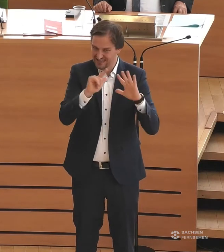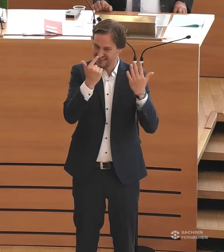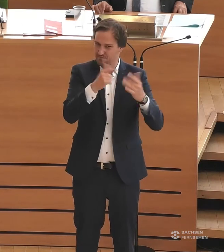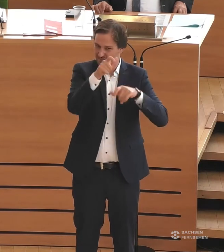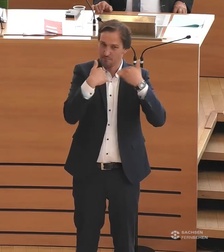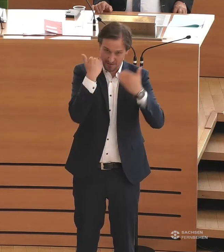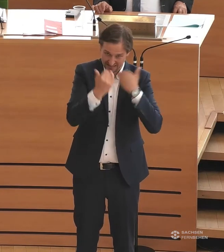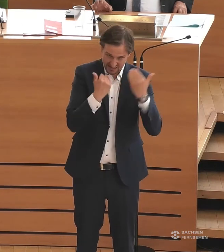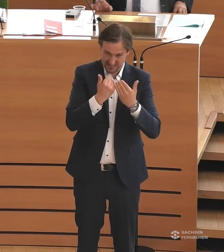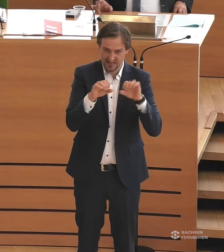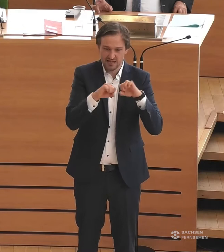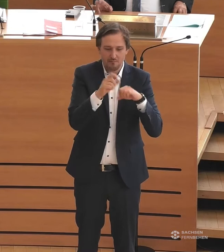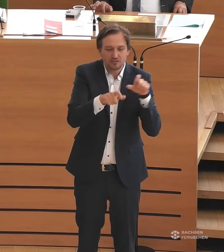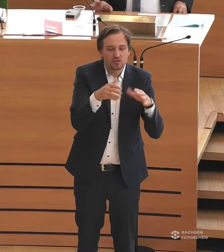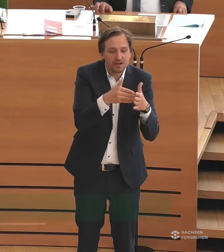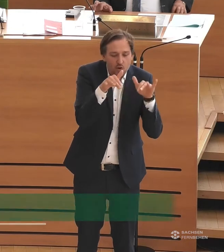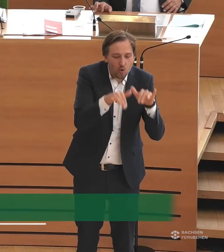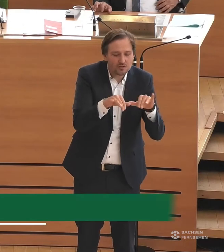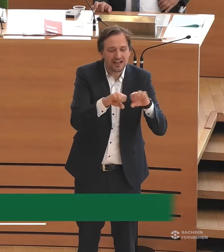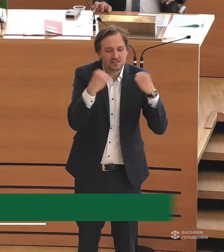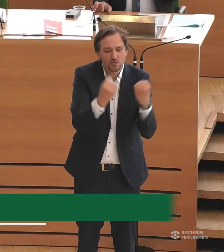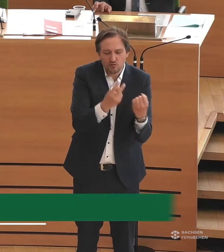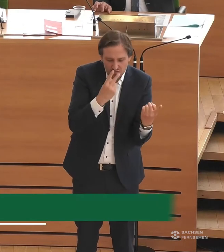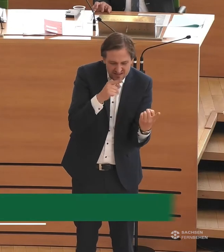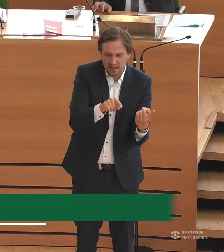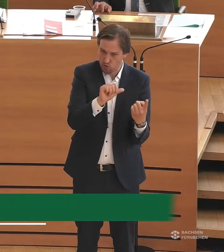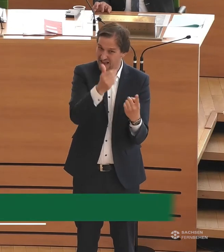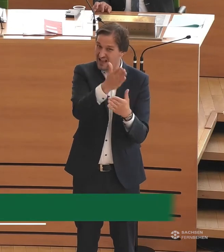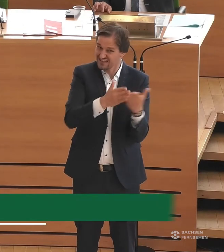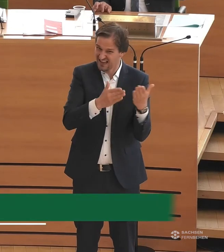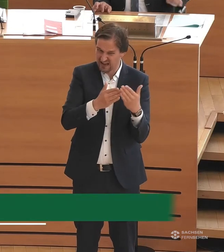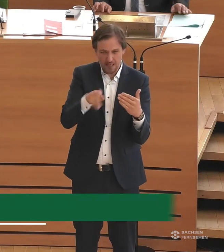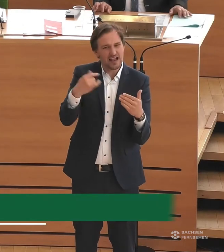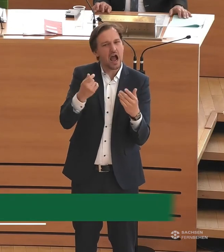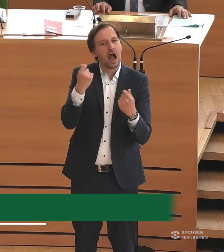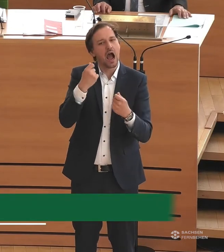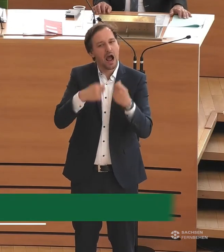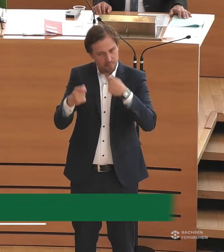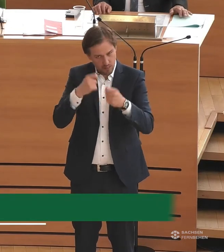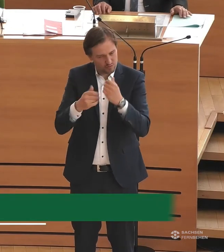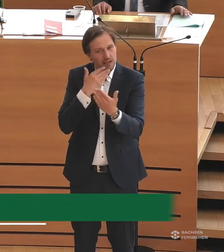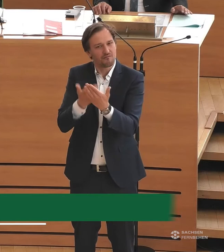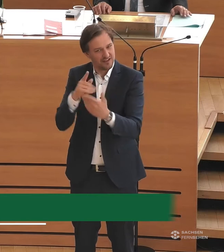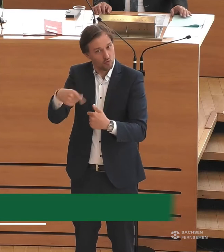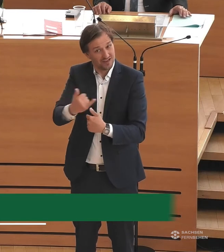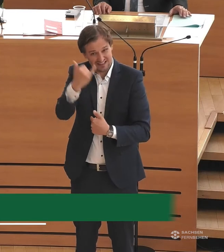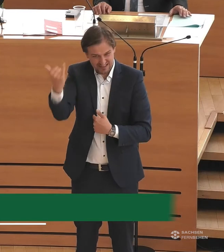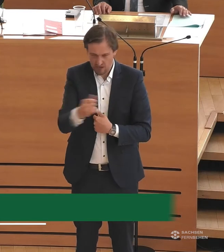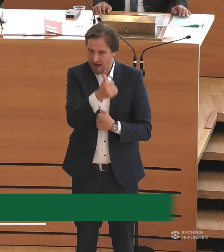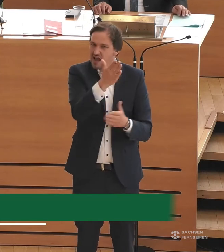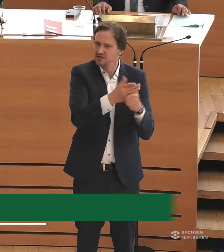Menschen mit Behinderungen zur Diskussion. Der erste Teil, die Handlungsempfehlungen kommen ja dann im nächsten Jahr. Und die